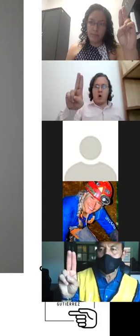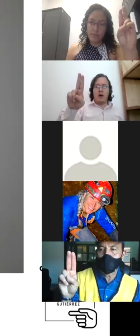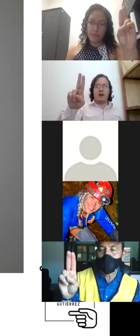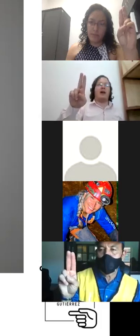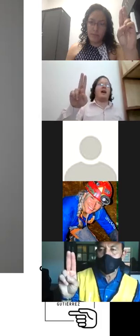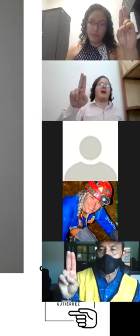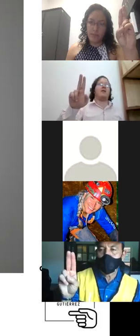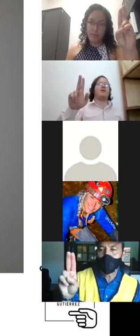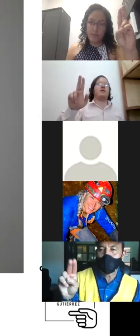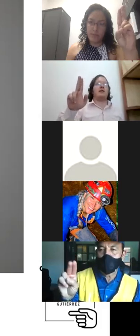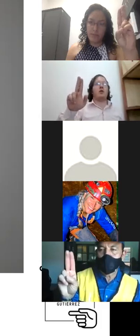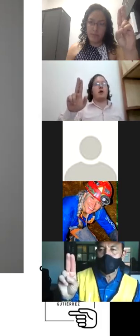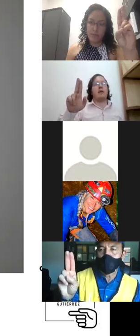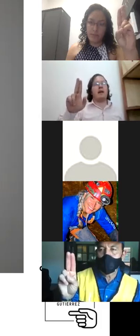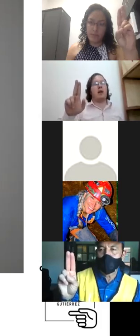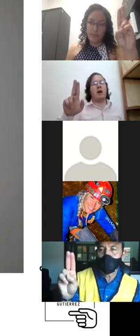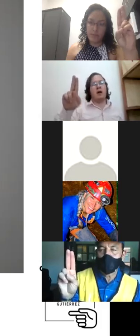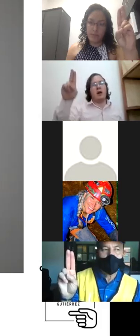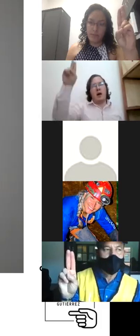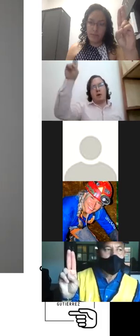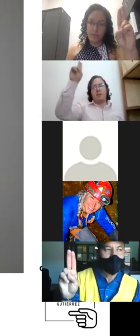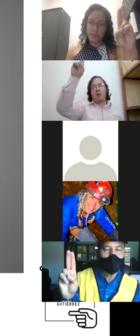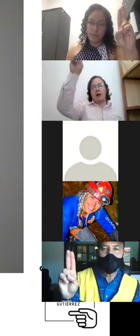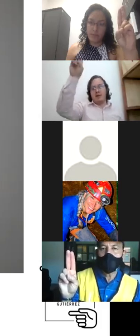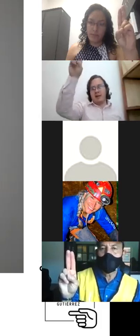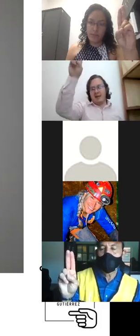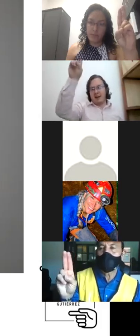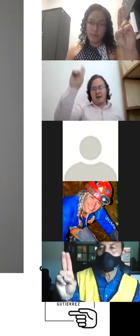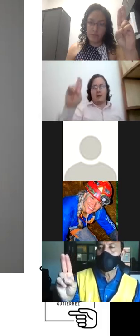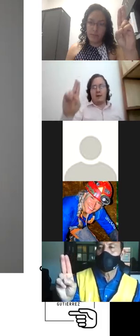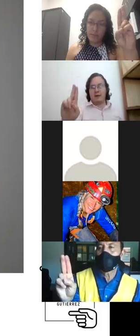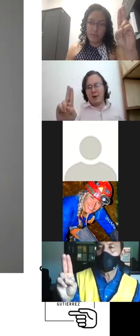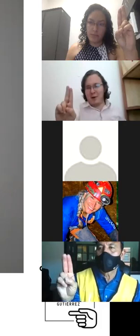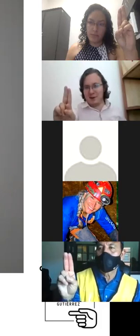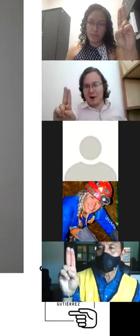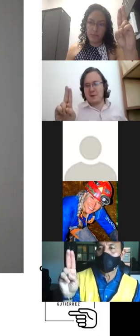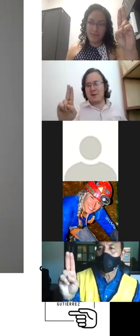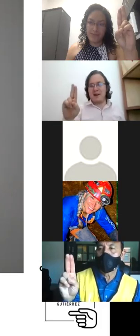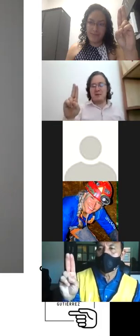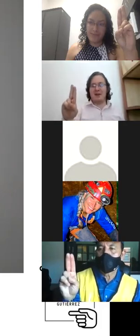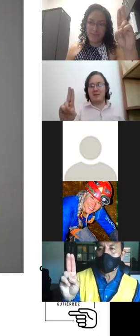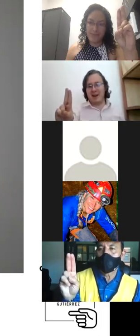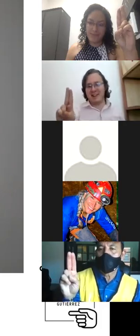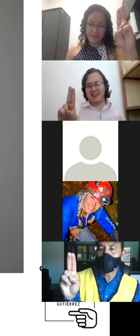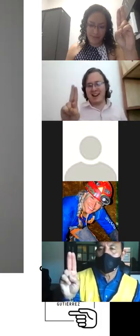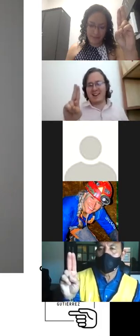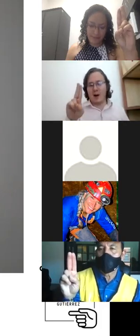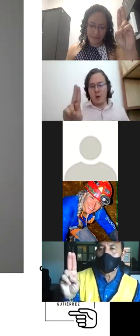como el de no sé si a les tocó la película había una película que la hacían así hacia arriba o algo así no me acuerdo cuál pero una película muy bien esta es la letra U